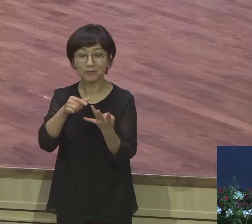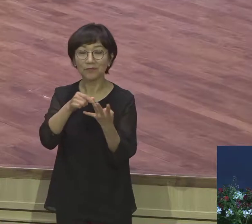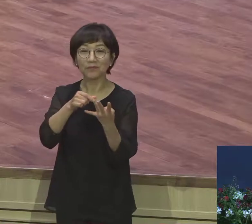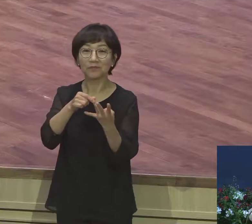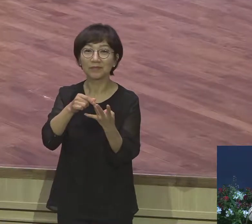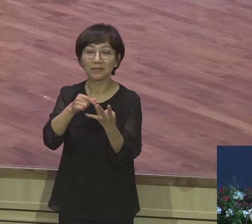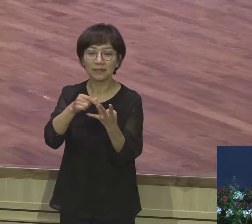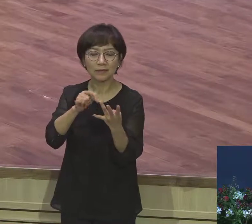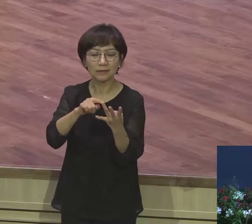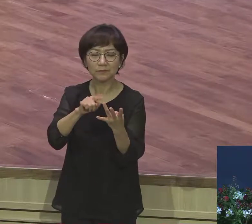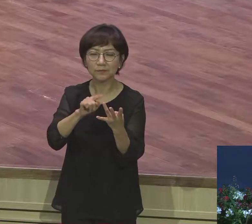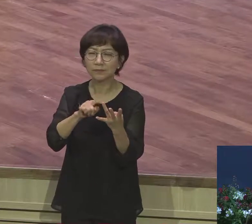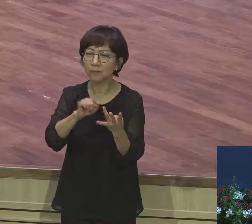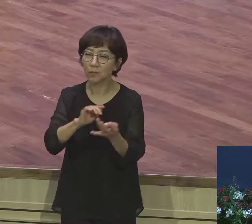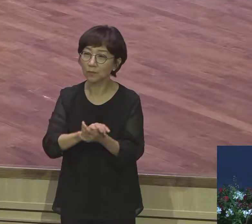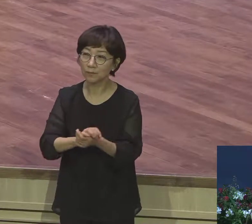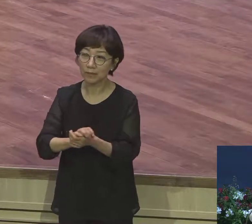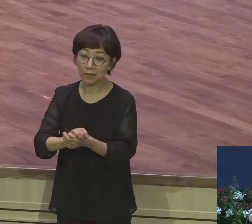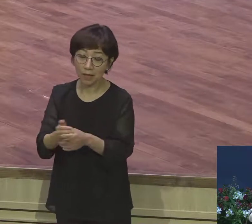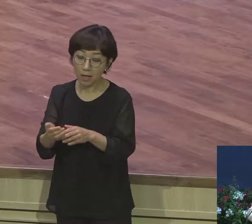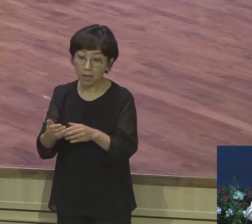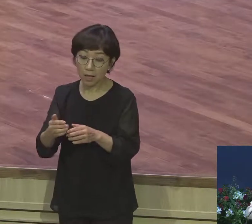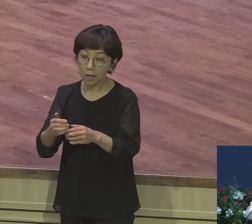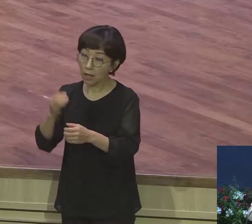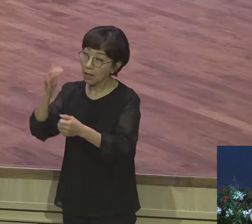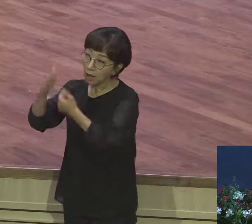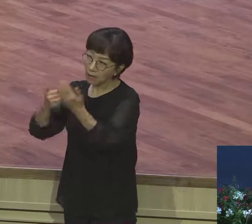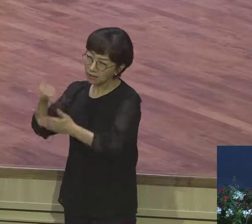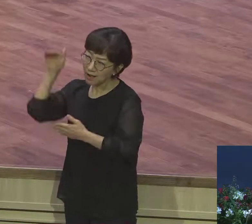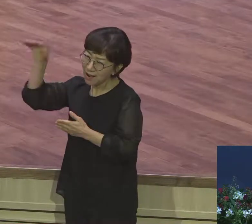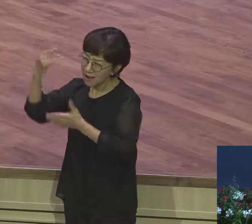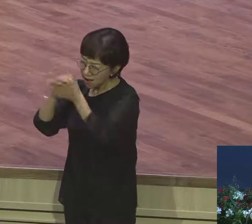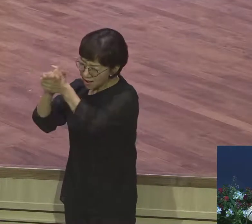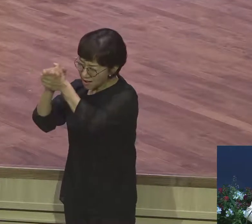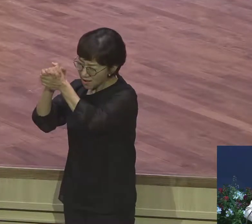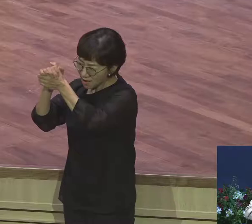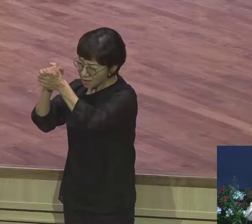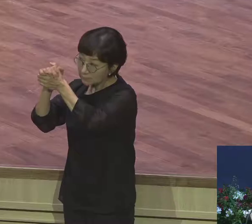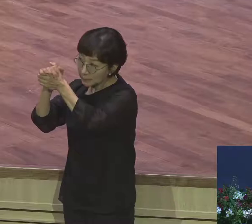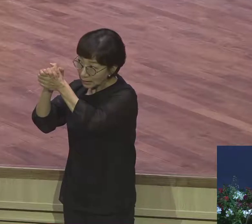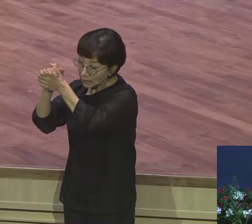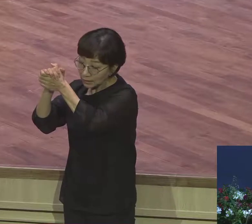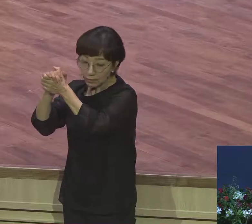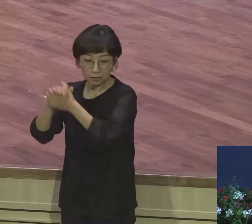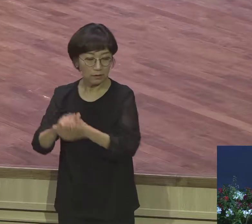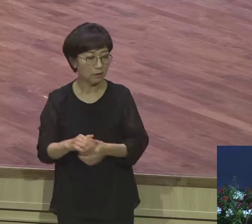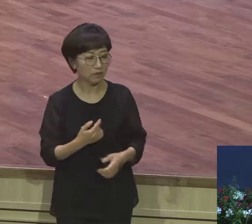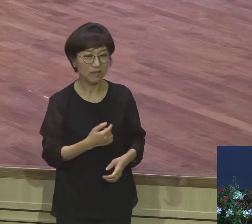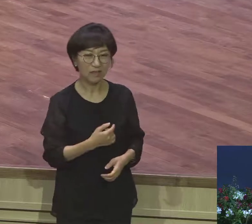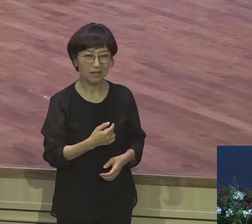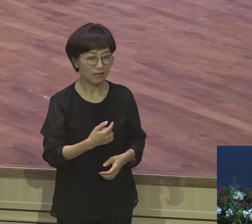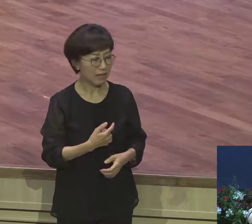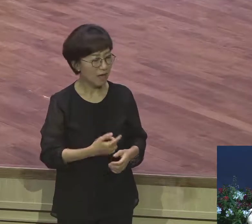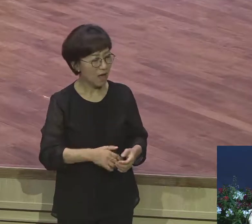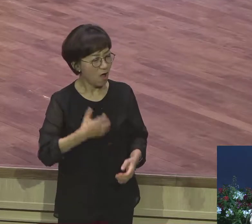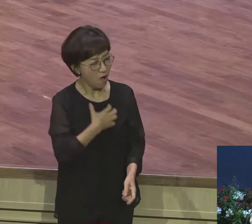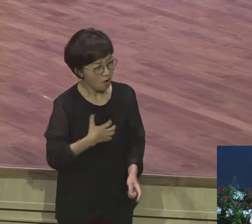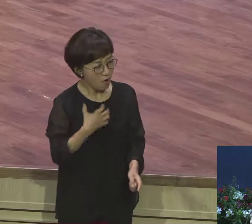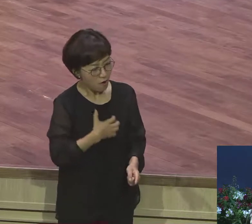기도해놓고 인본주의 다 쓰고 기도해놓고 온갖 염려 다 하고 기도해놓고 온갖 부등지 말 다 하고 기도 안 한 거예요 하나님